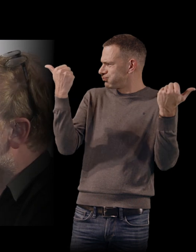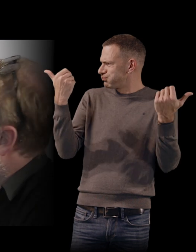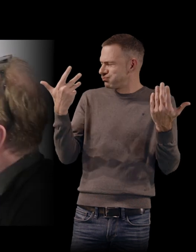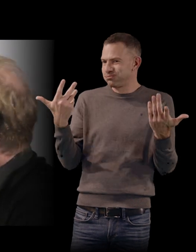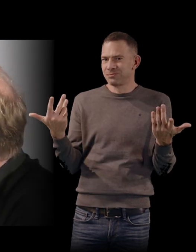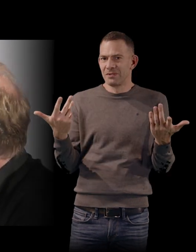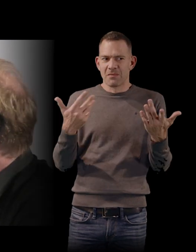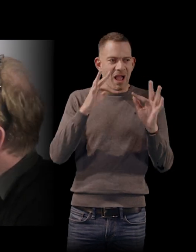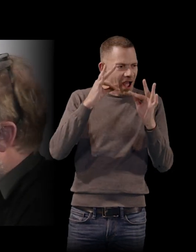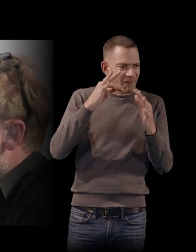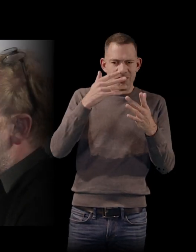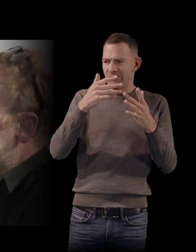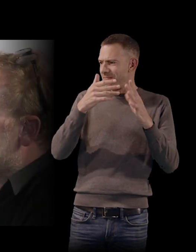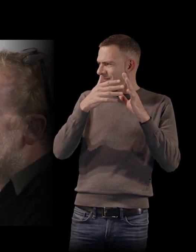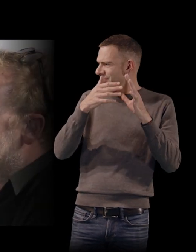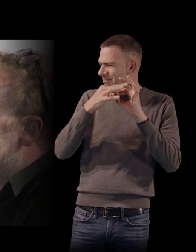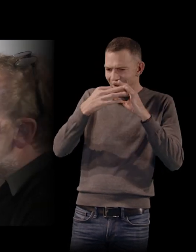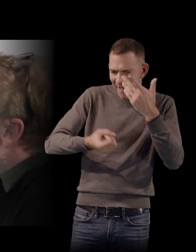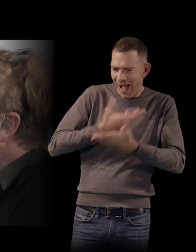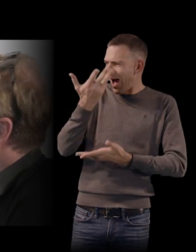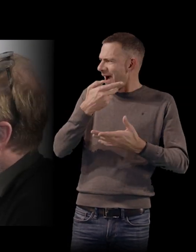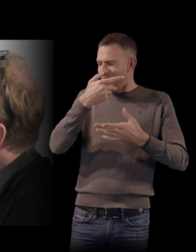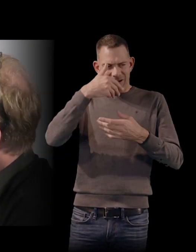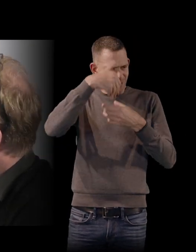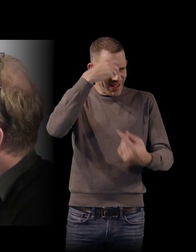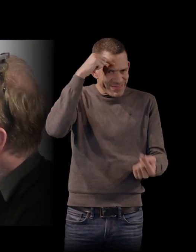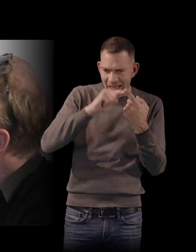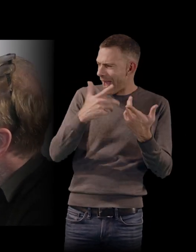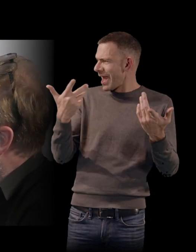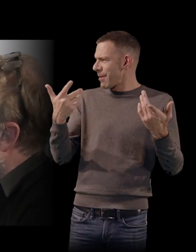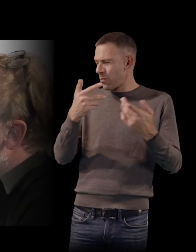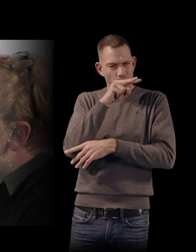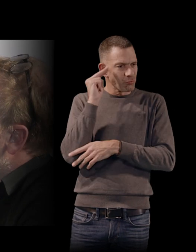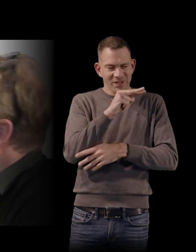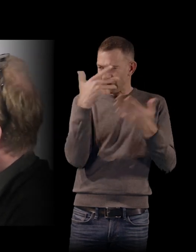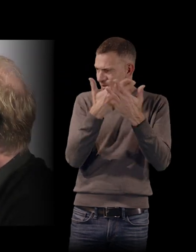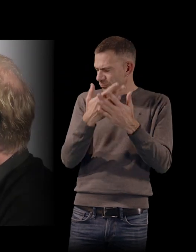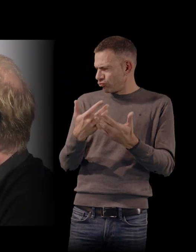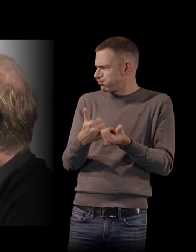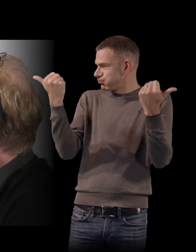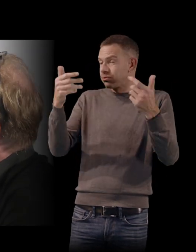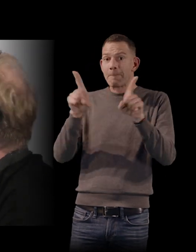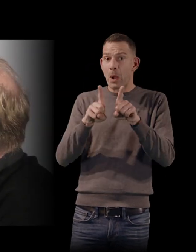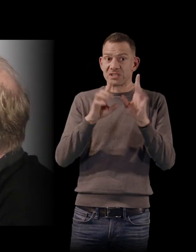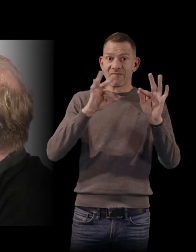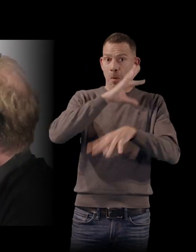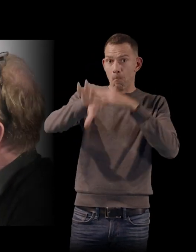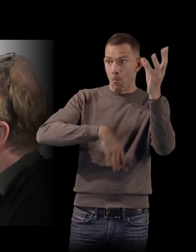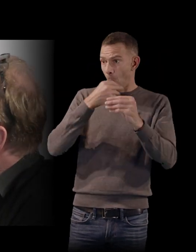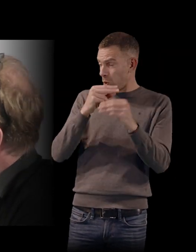le sujet, dans presque la manière d'envisager le cinéma, mais presque dans la manière d'envisager le monde,'une certaine manière, puisque le